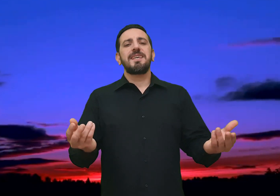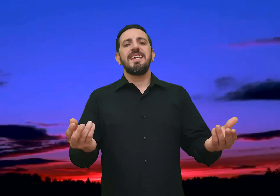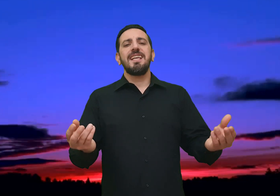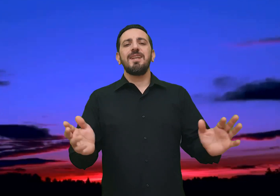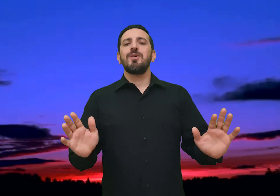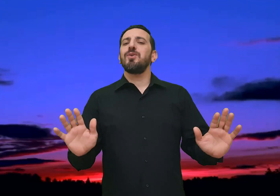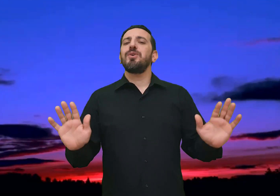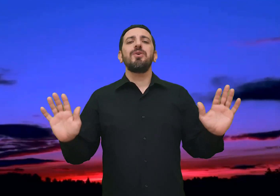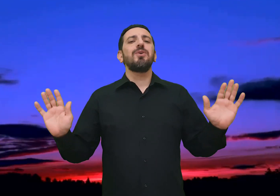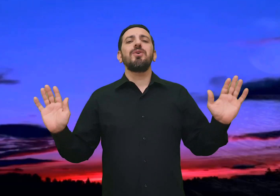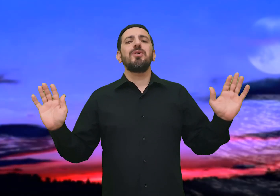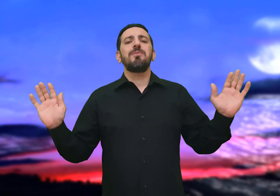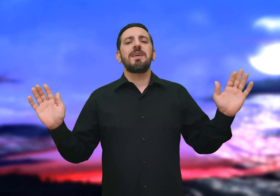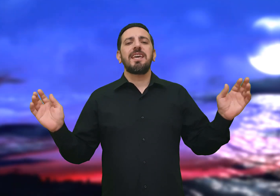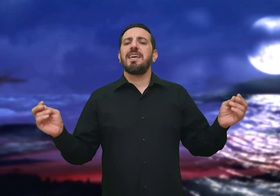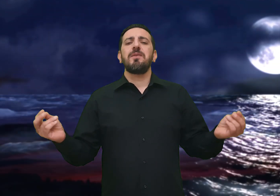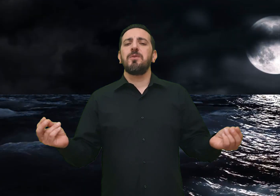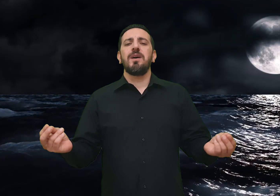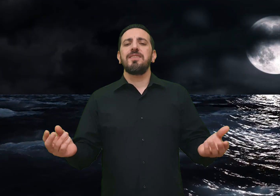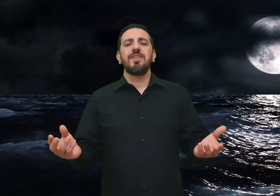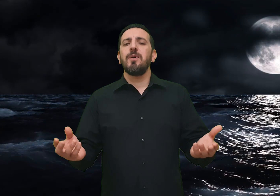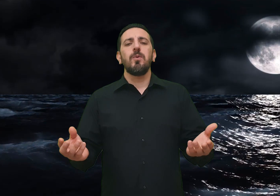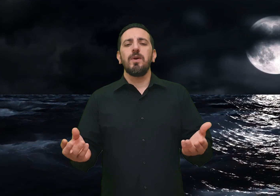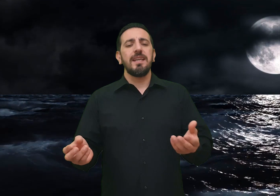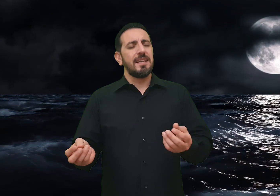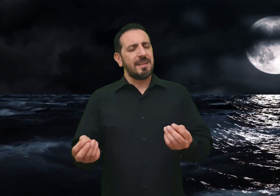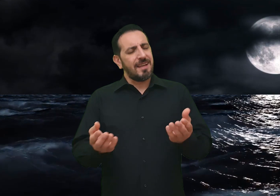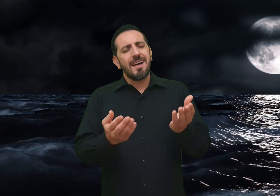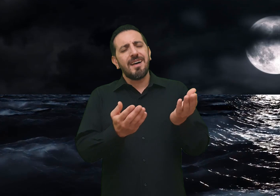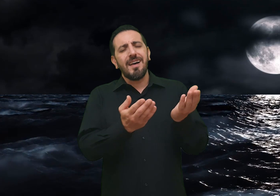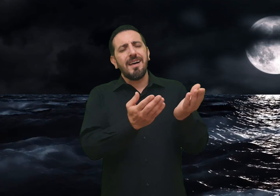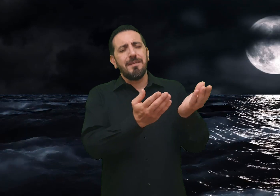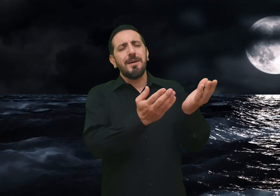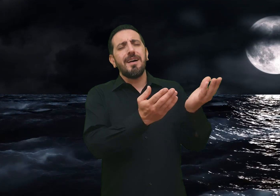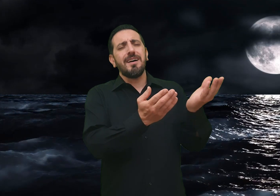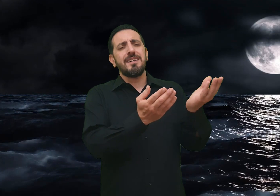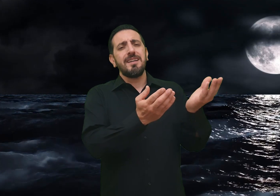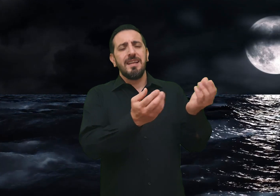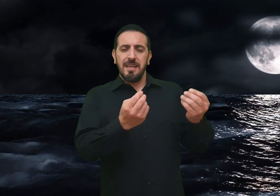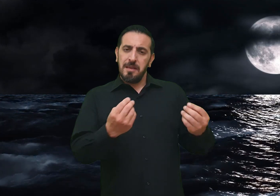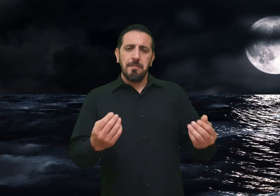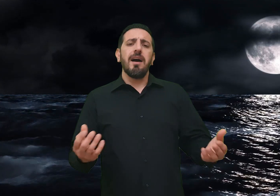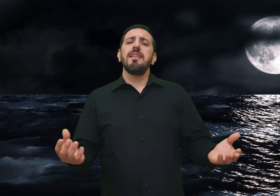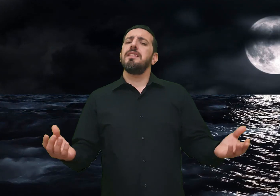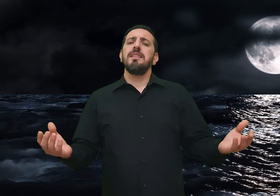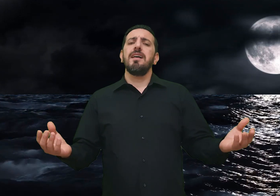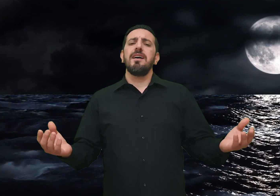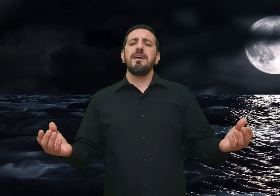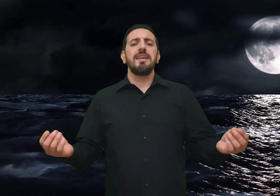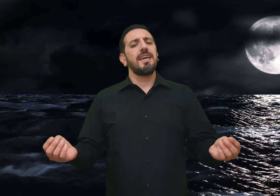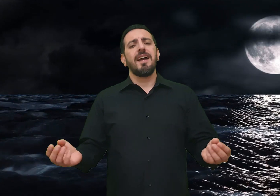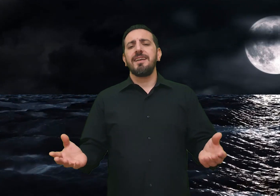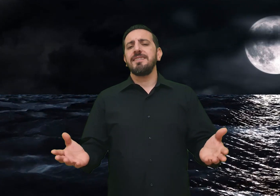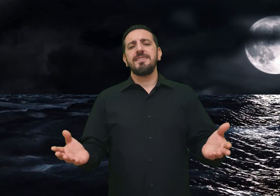الغيوم وضوء القمر مع الله عند